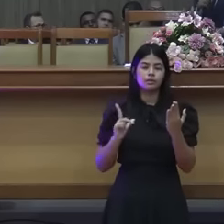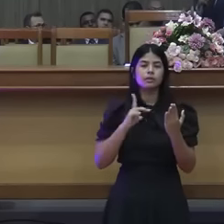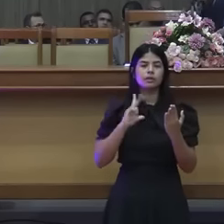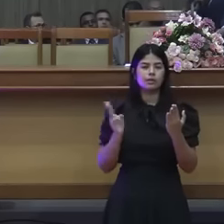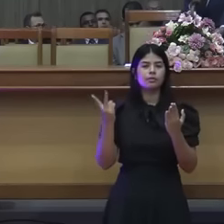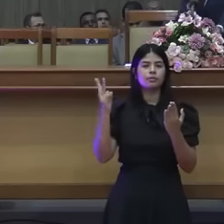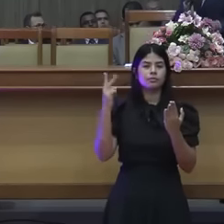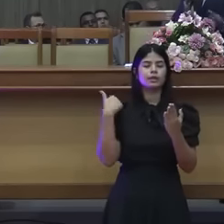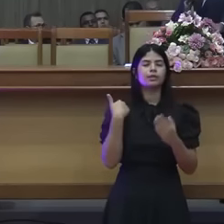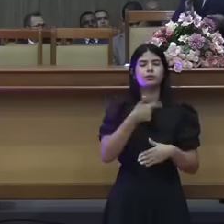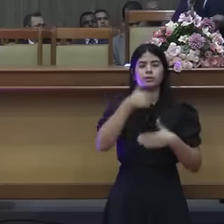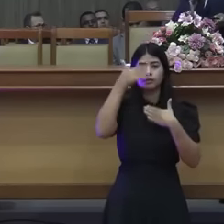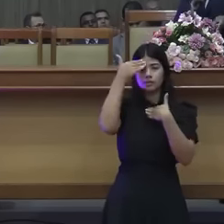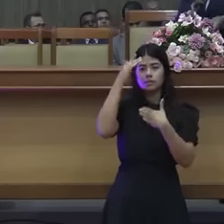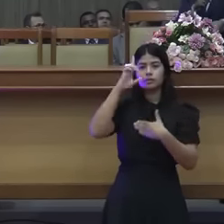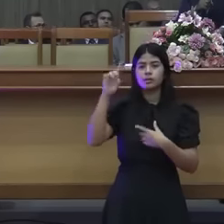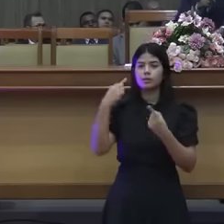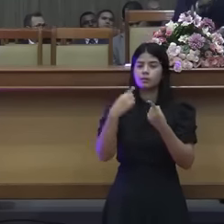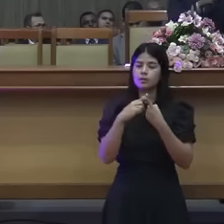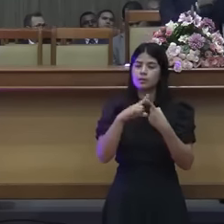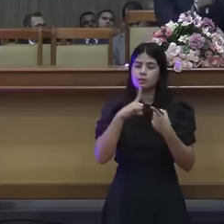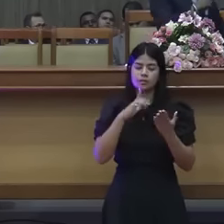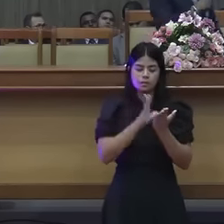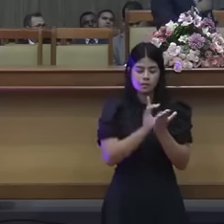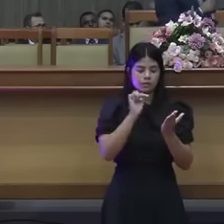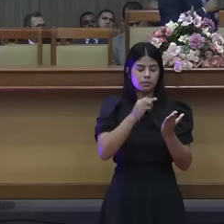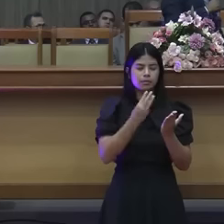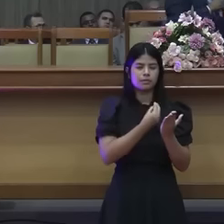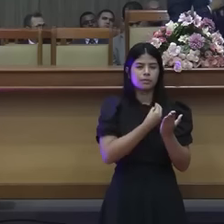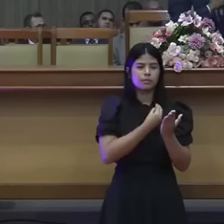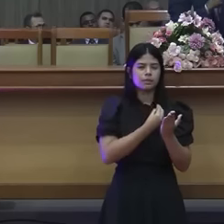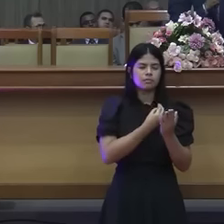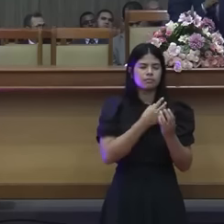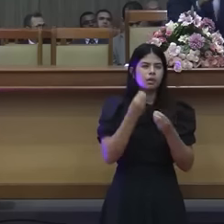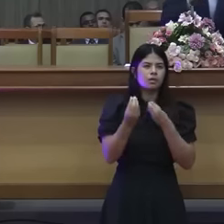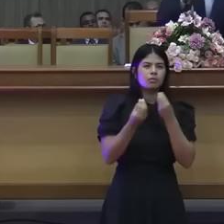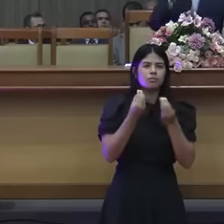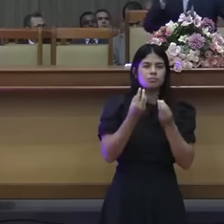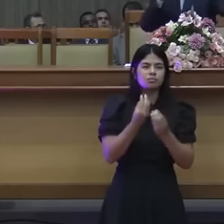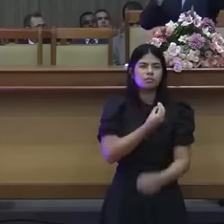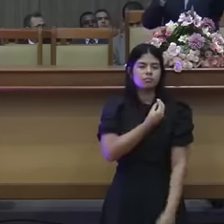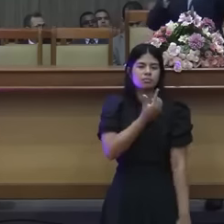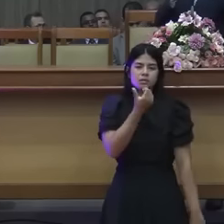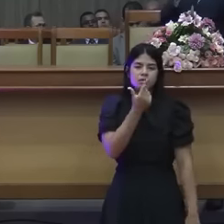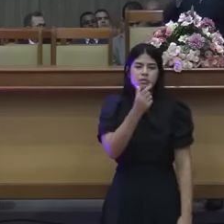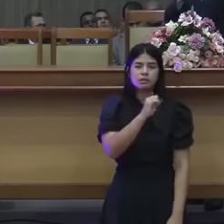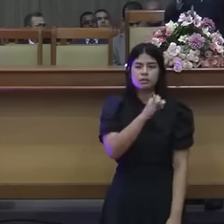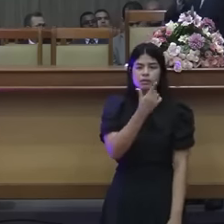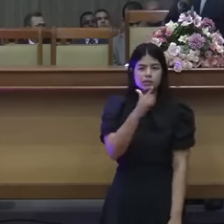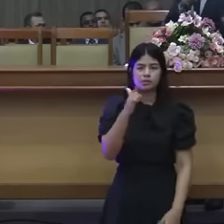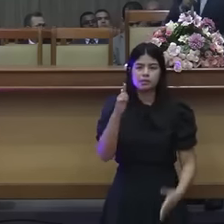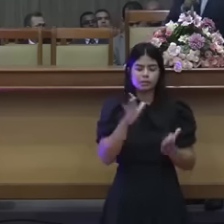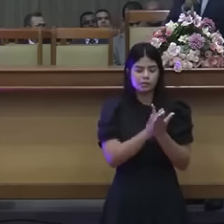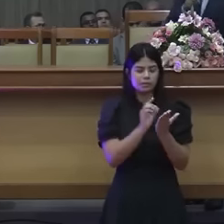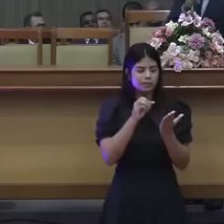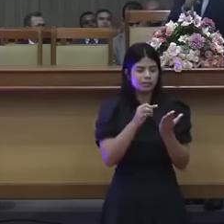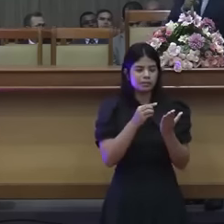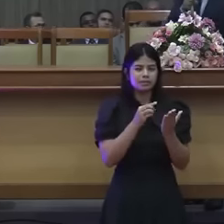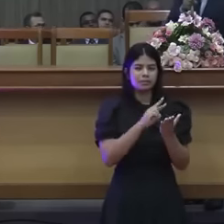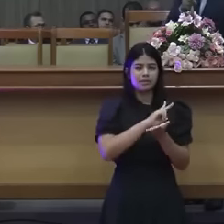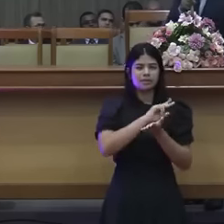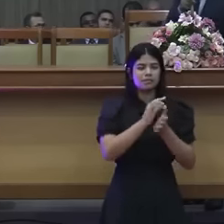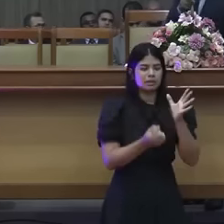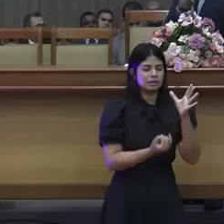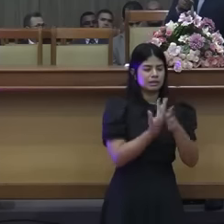hoje nós temos a Bíblia. Já pensou se nós não tivéssemos essa Bíblia? O tanto de invencionice que ia ter por aí, meus